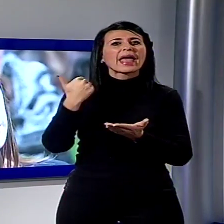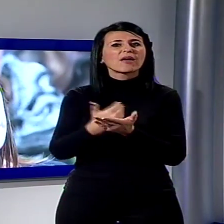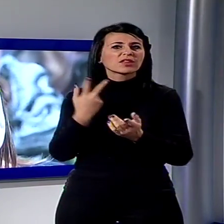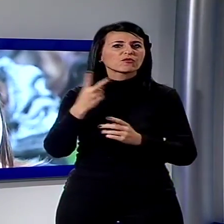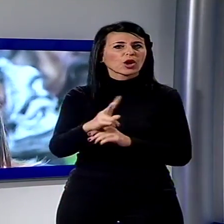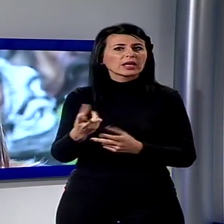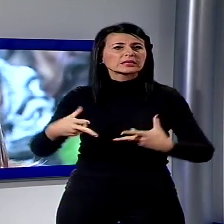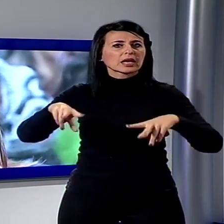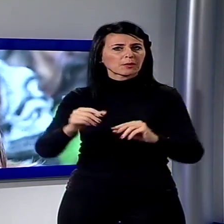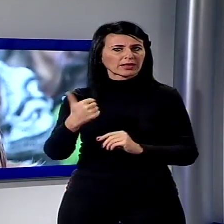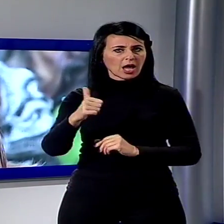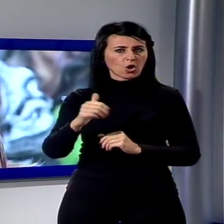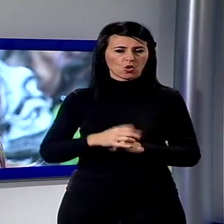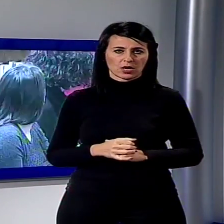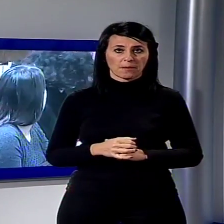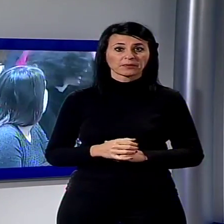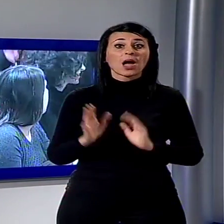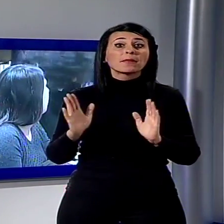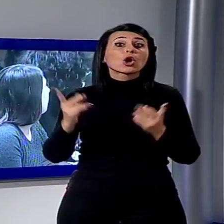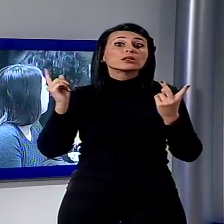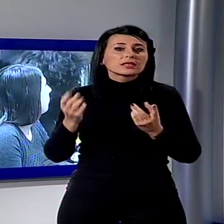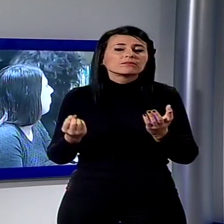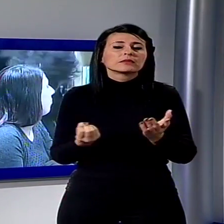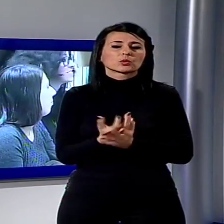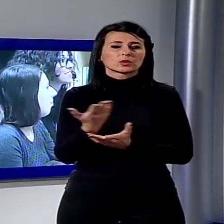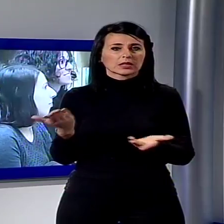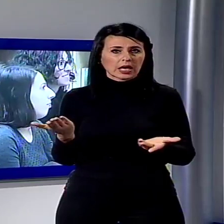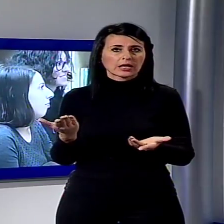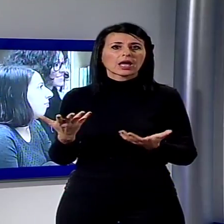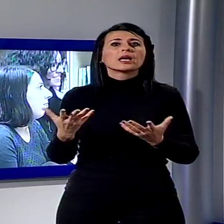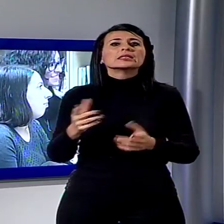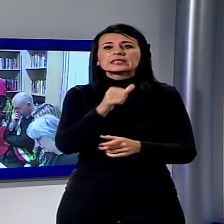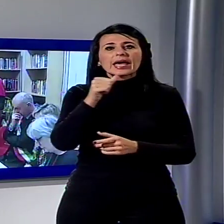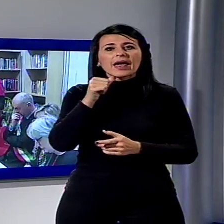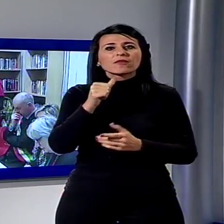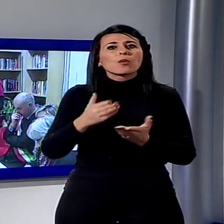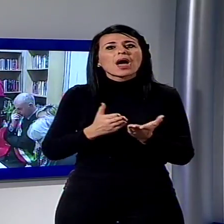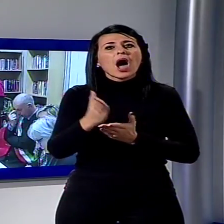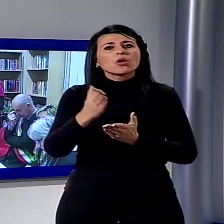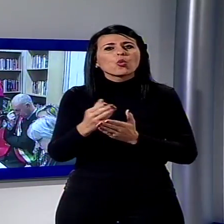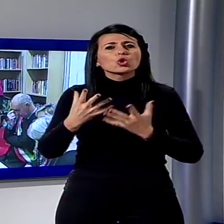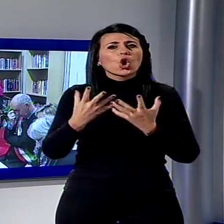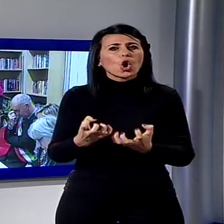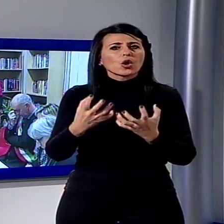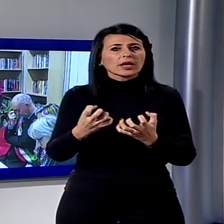'aiuto concreto, il supporto laddove invece ci saranno fenomeni di